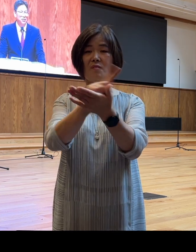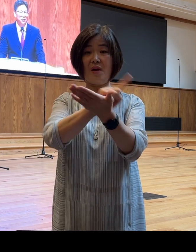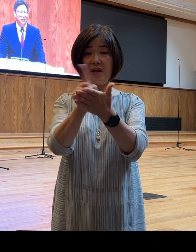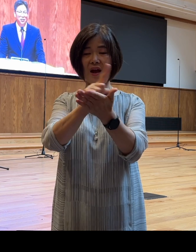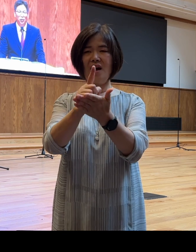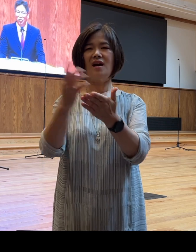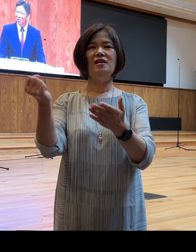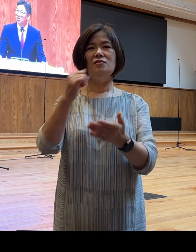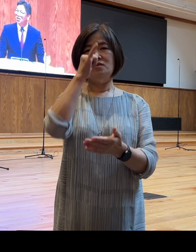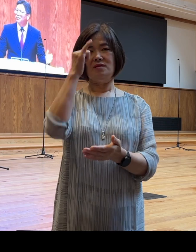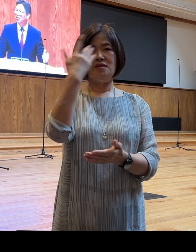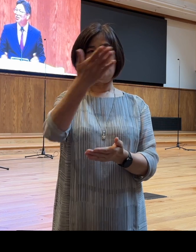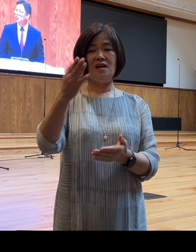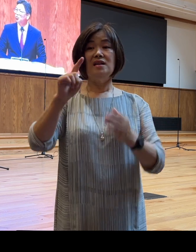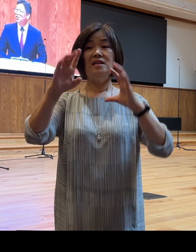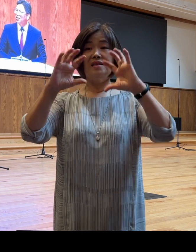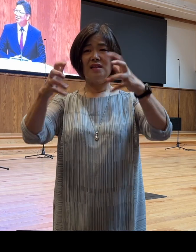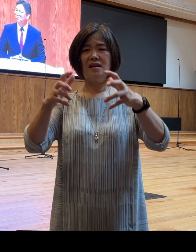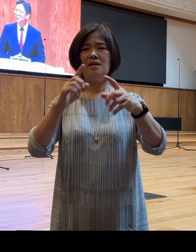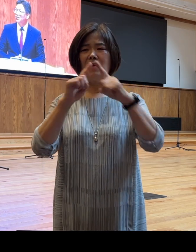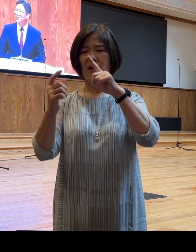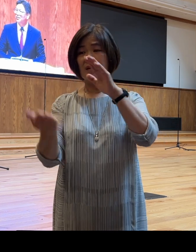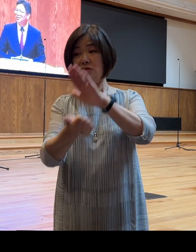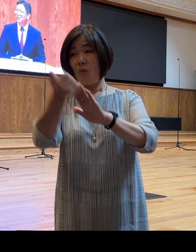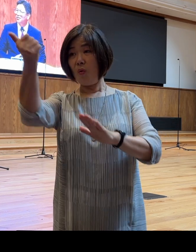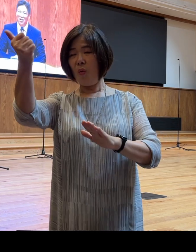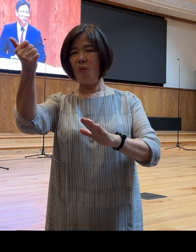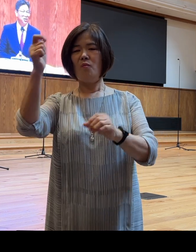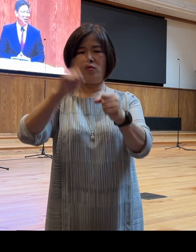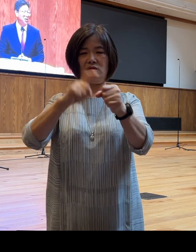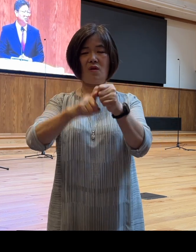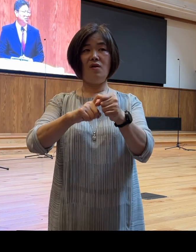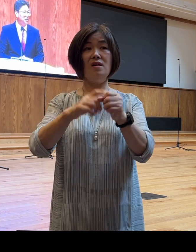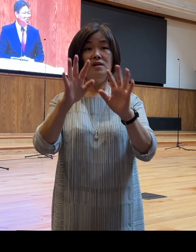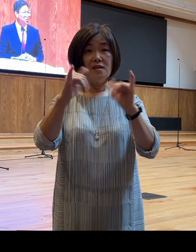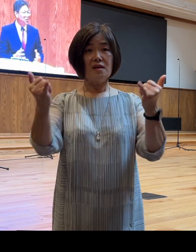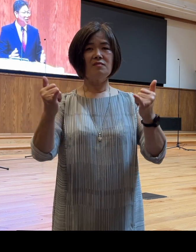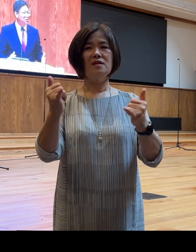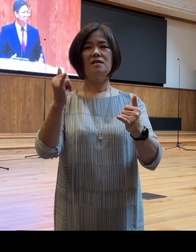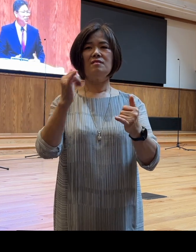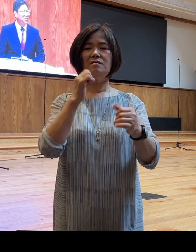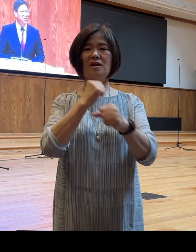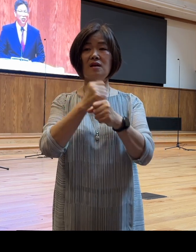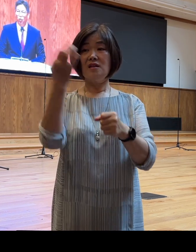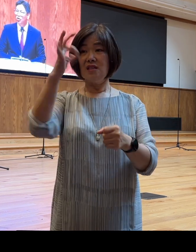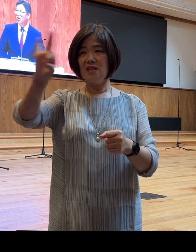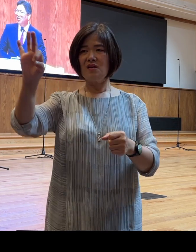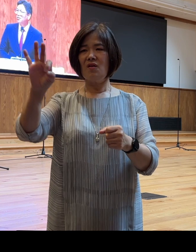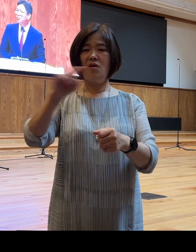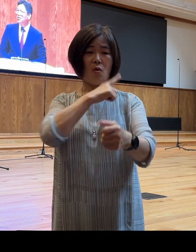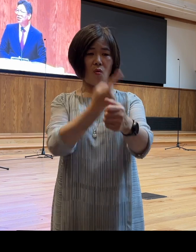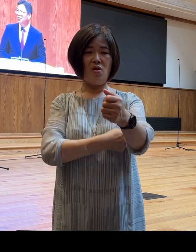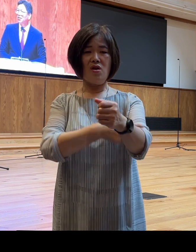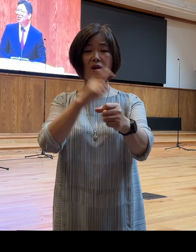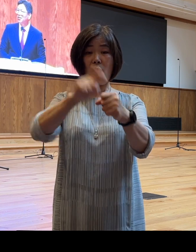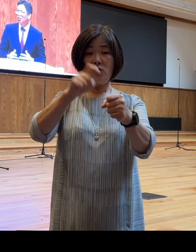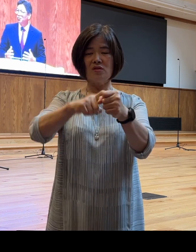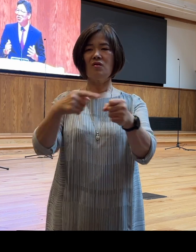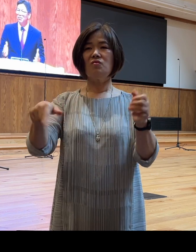혹시 이 세상이 말하는 성공의 나침반 사람들이 얘기하는 인정의 나침반 권력의 나침반을 향해 여러분의 삶의 모든